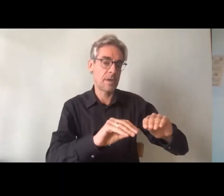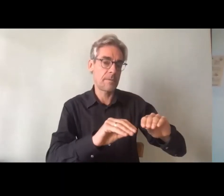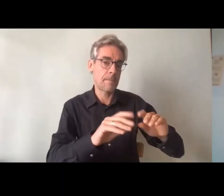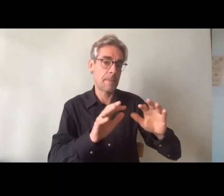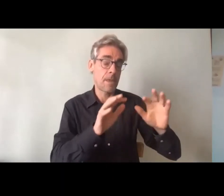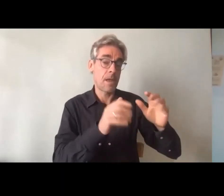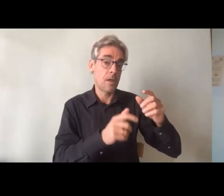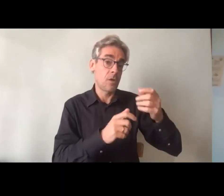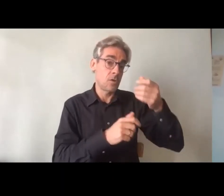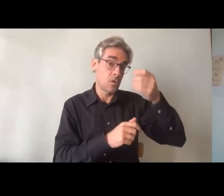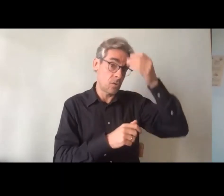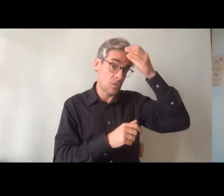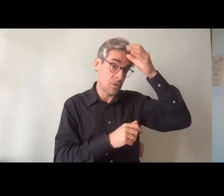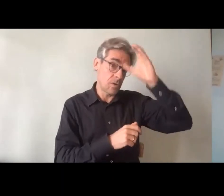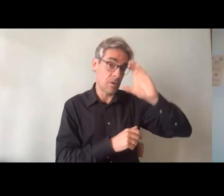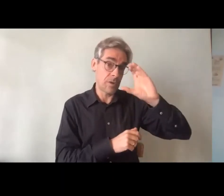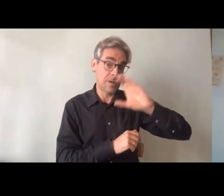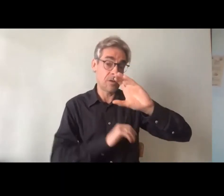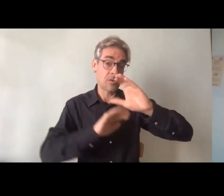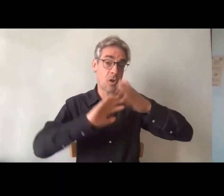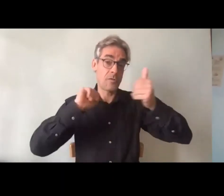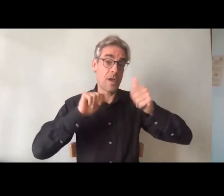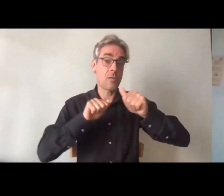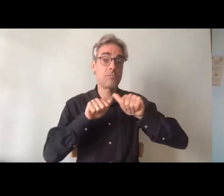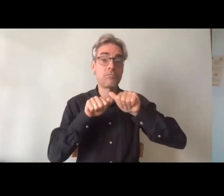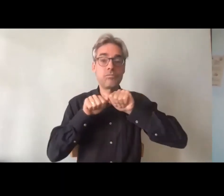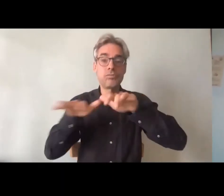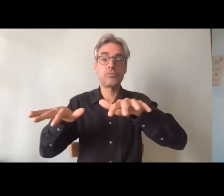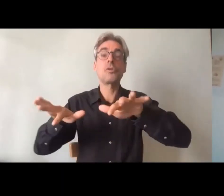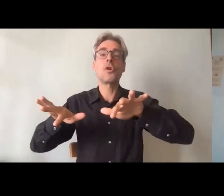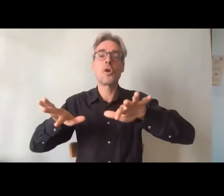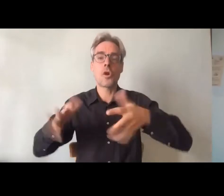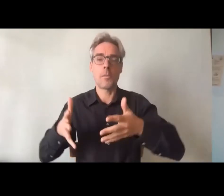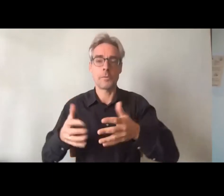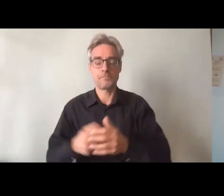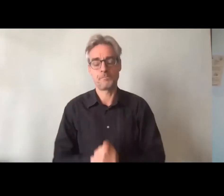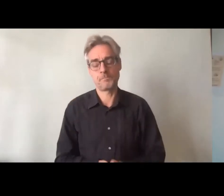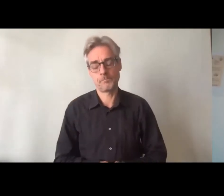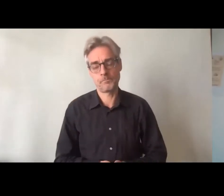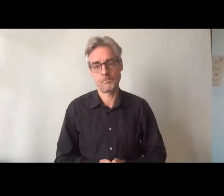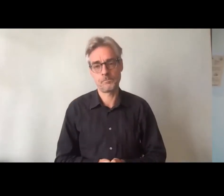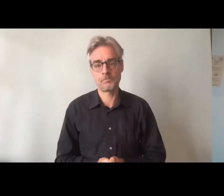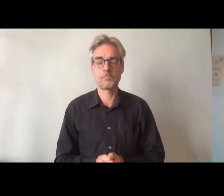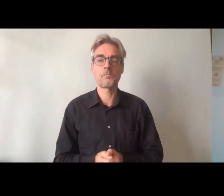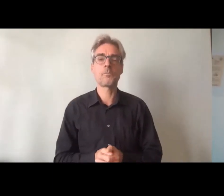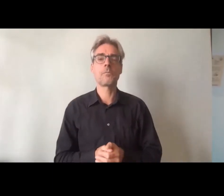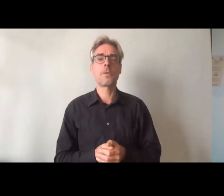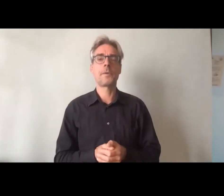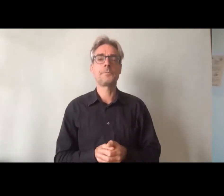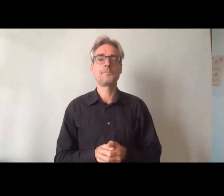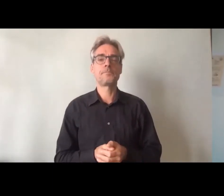transfert des connaissances issues de la recherche vers les acteurs de terrain. Pour ce qui est,